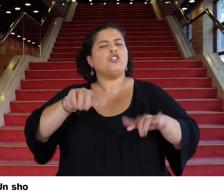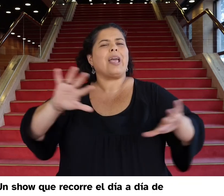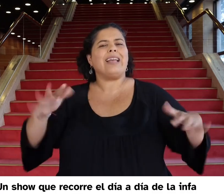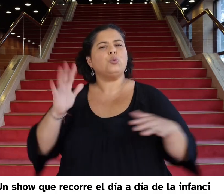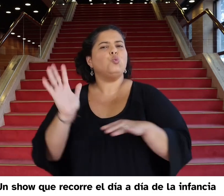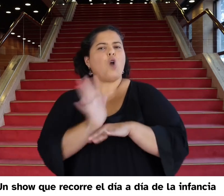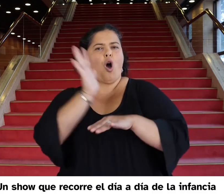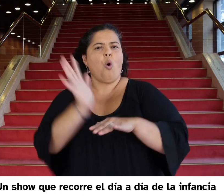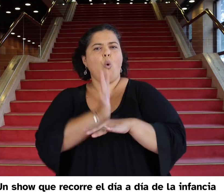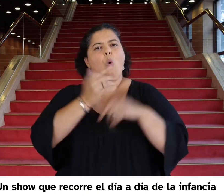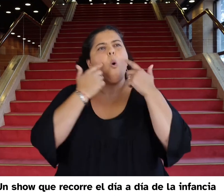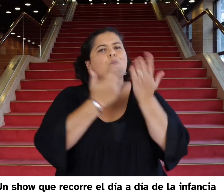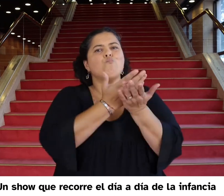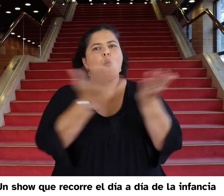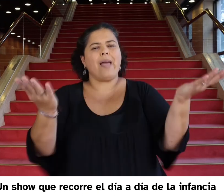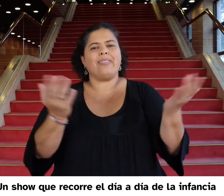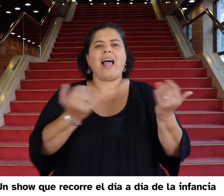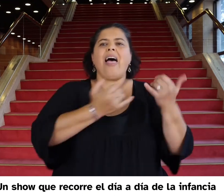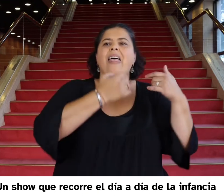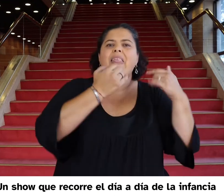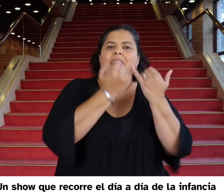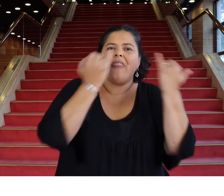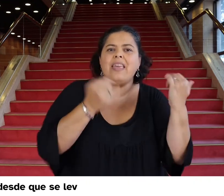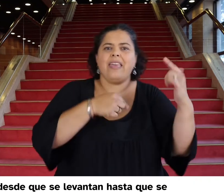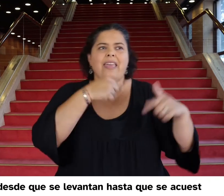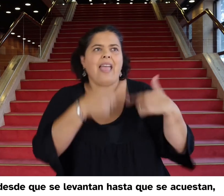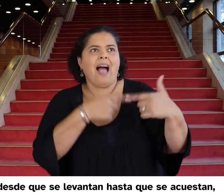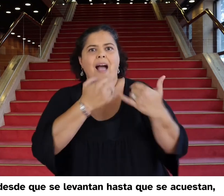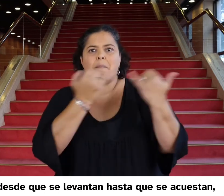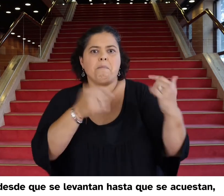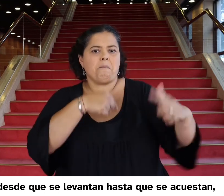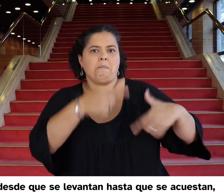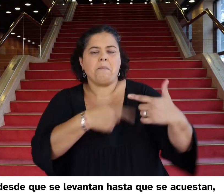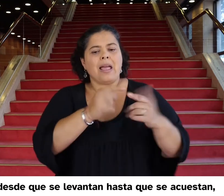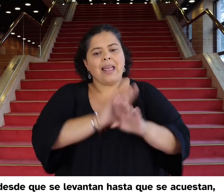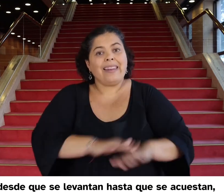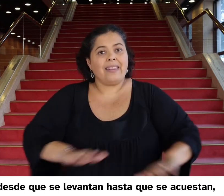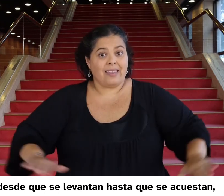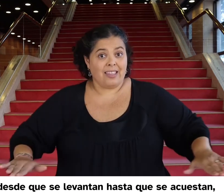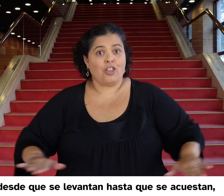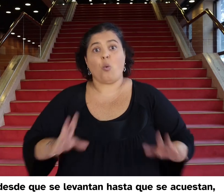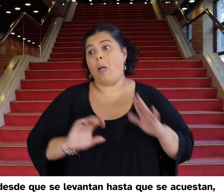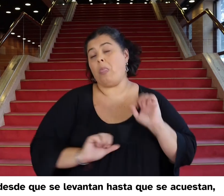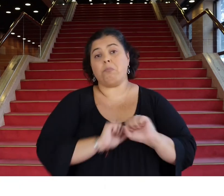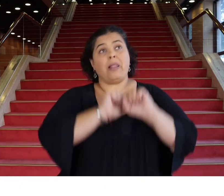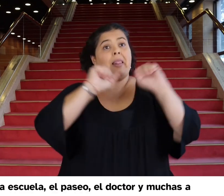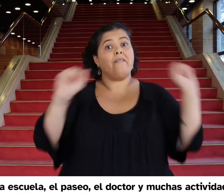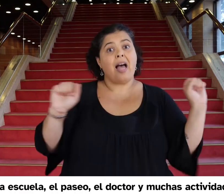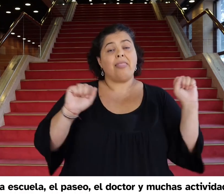Un show que recorre el día a día de la infancia desde que se levantan hasta que se acuestan, pasando por la